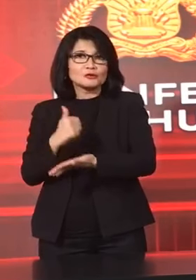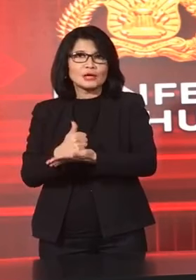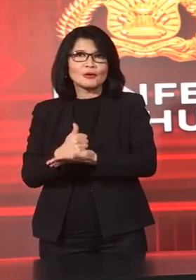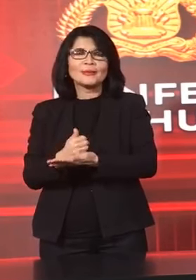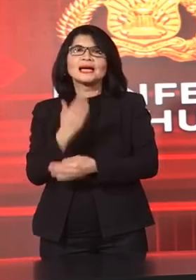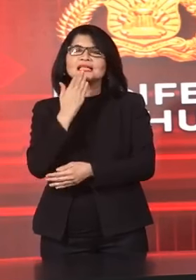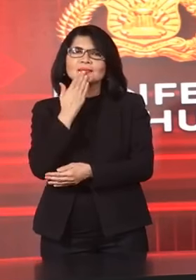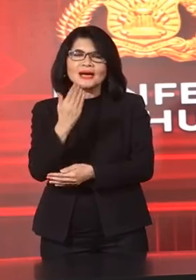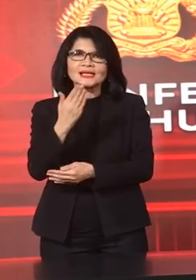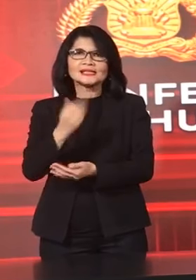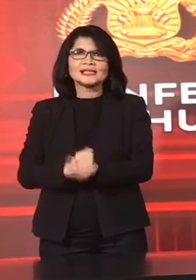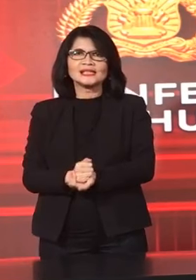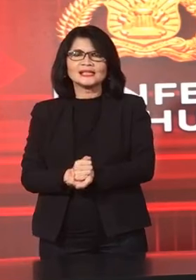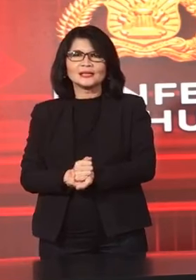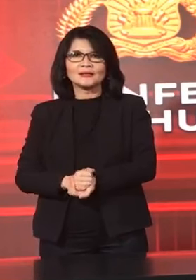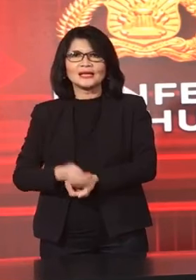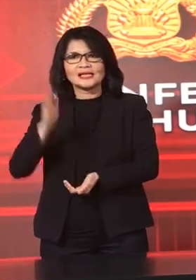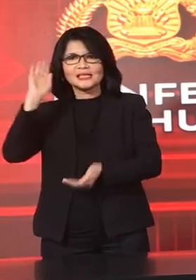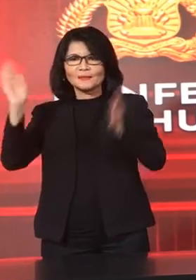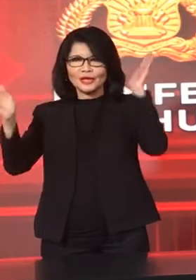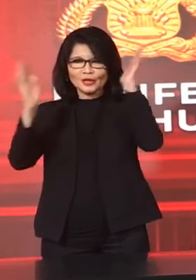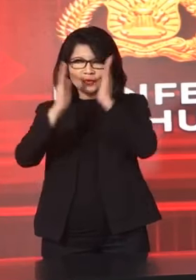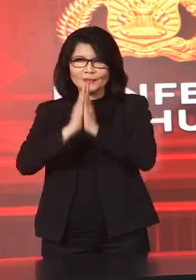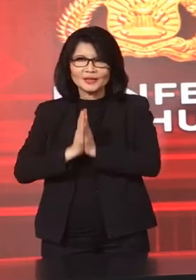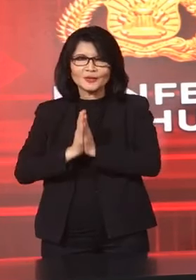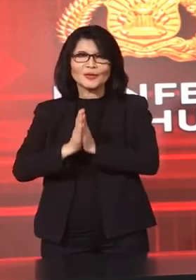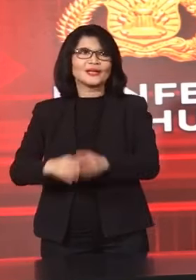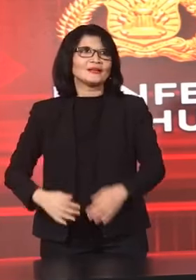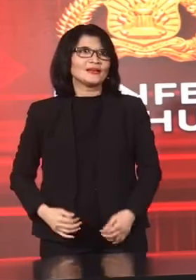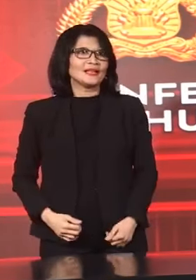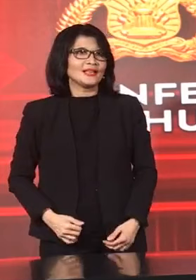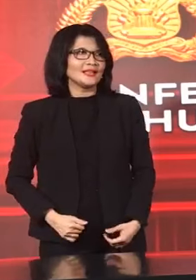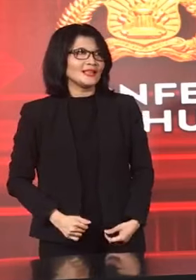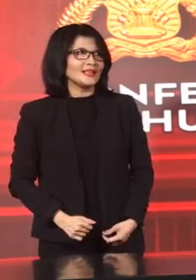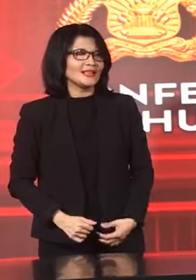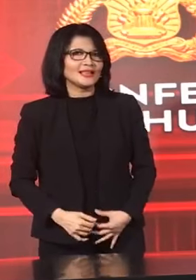Oke terima kasih Wassalamualaikum Warahmatullahi Wabarakatuh Wassalamualaikum